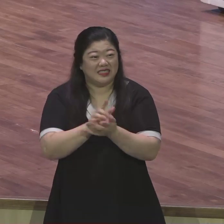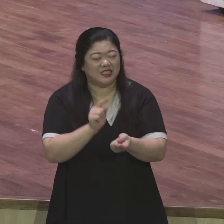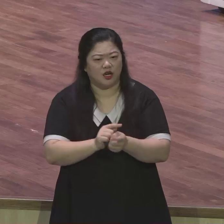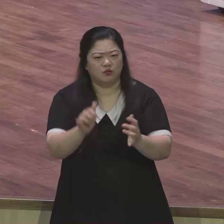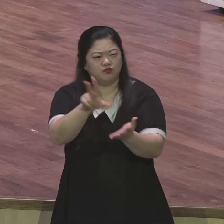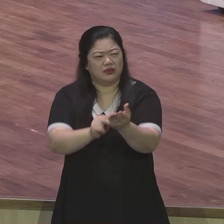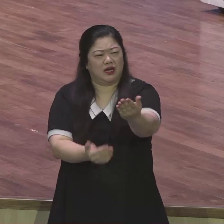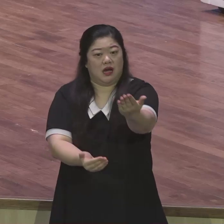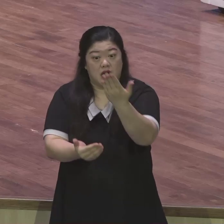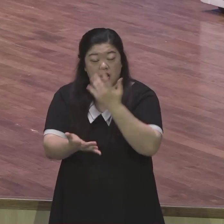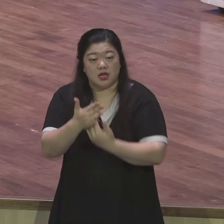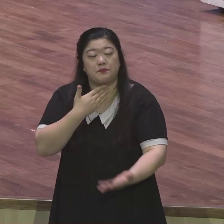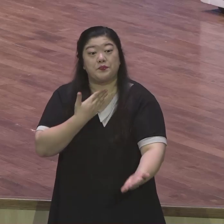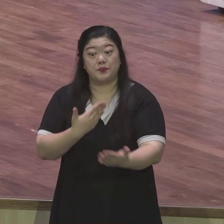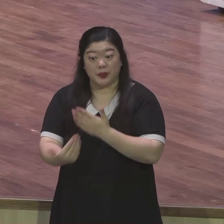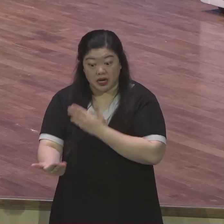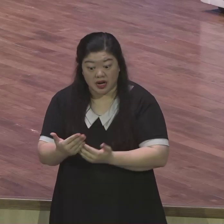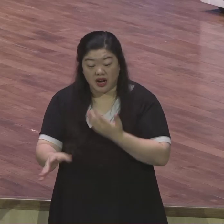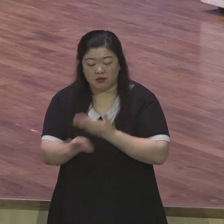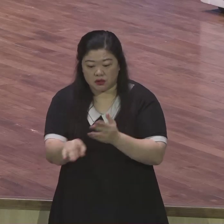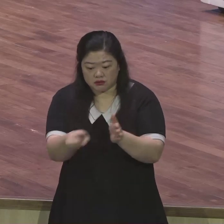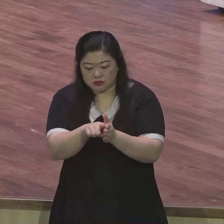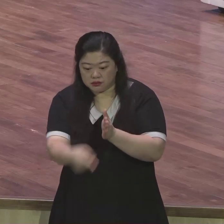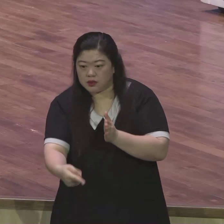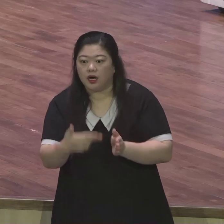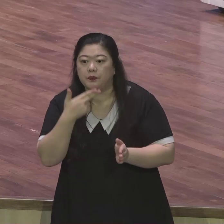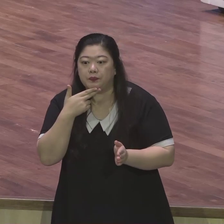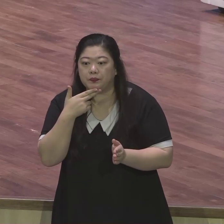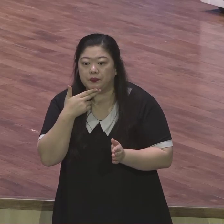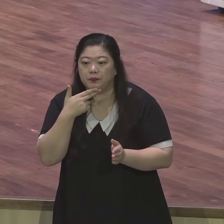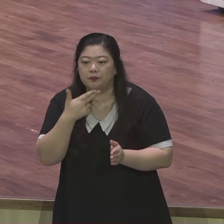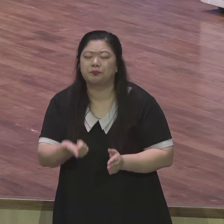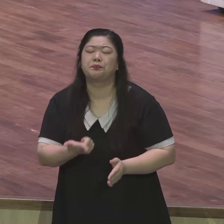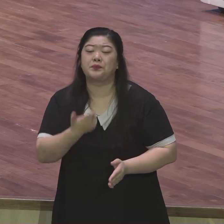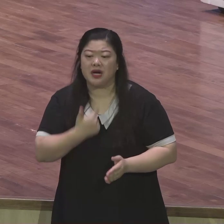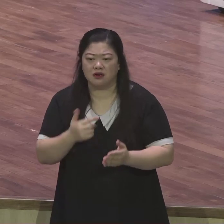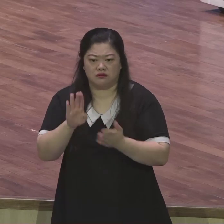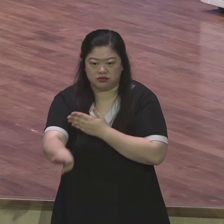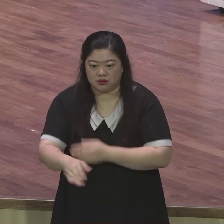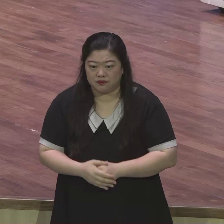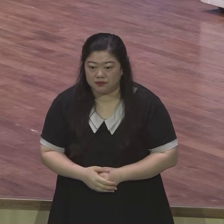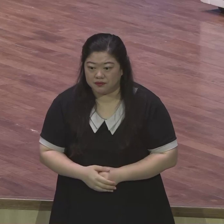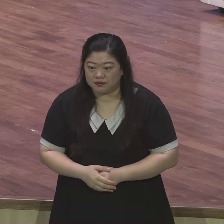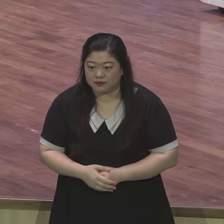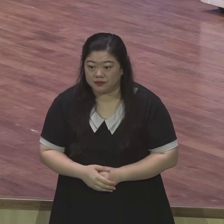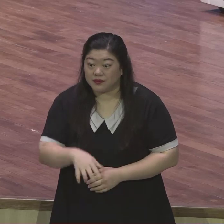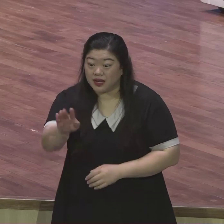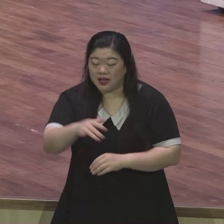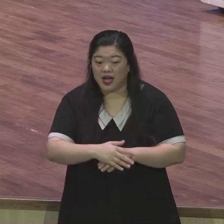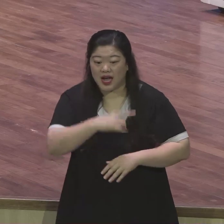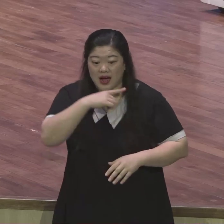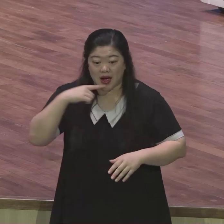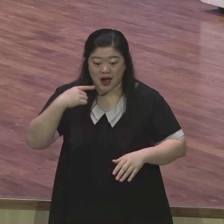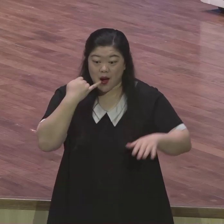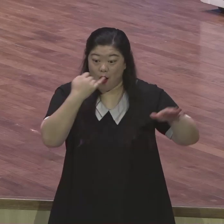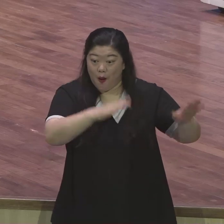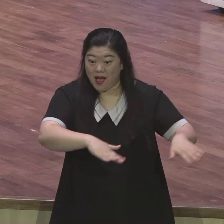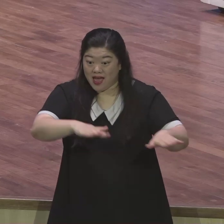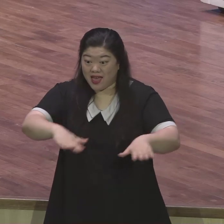확인하게 되실 것을 믿으시길 바랍니다 성령이 인도에서 홍해 앞으로 갔잖아요 홍해 앞으로 간 그 자체가 응답인 거죠